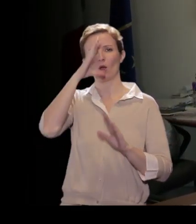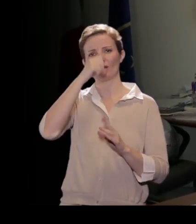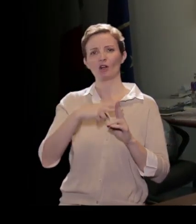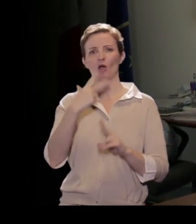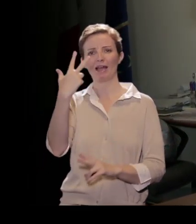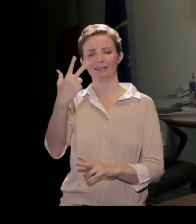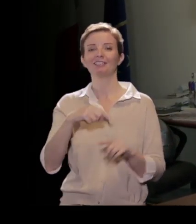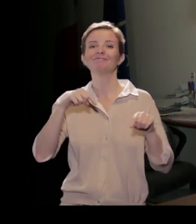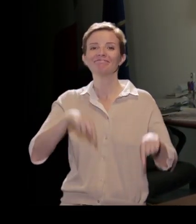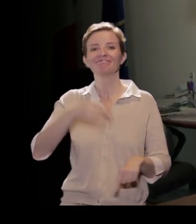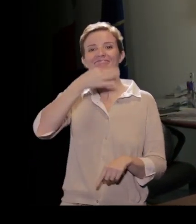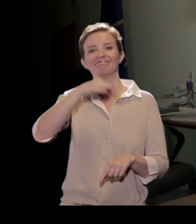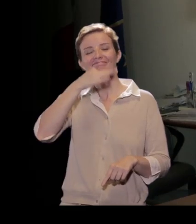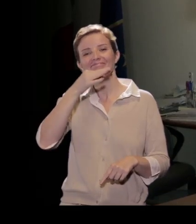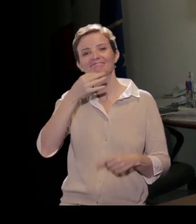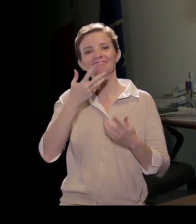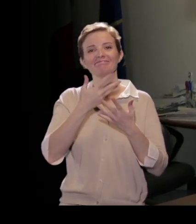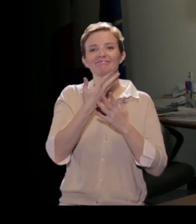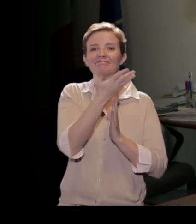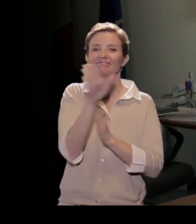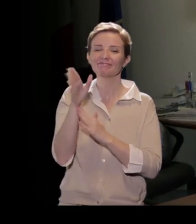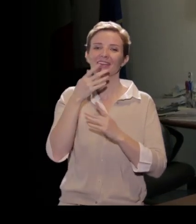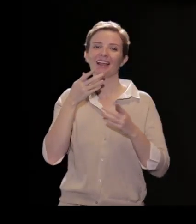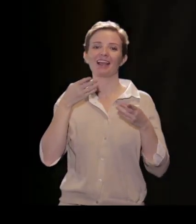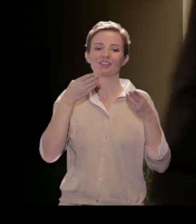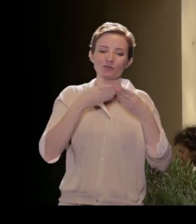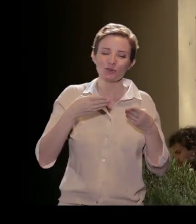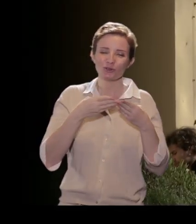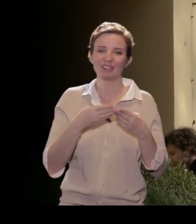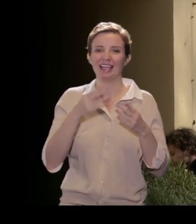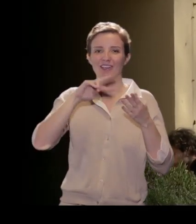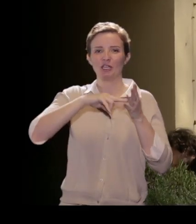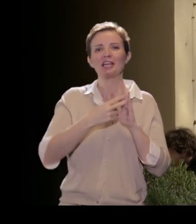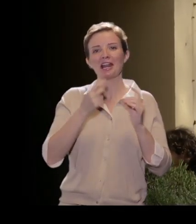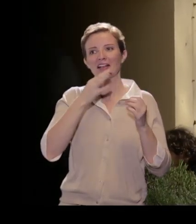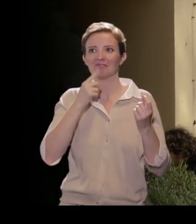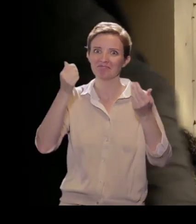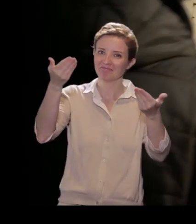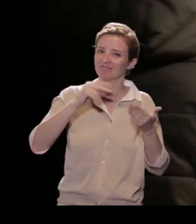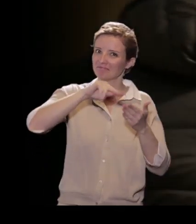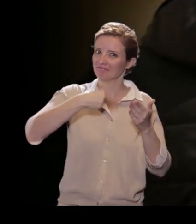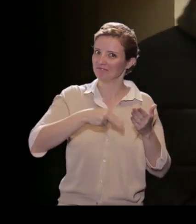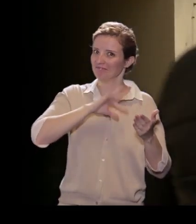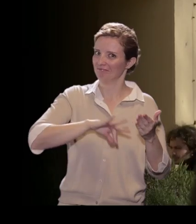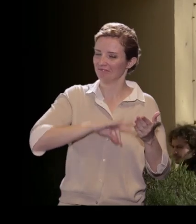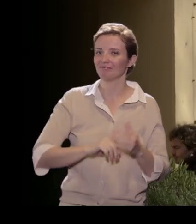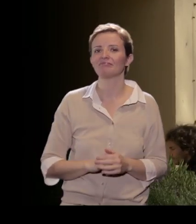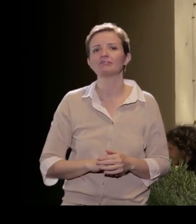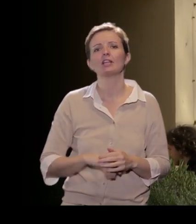ingegneria con l'invito a prenderli in considerazione. La figura dell'ingegnere è probabilmente abbastanza nota, ma credo che sia